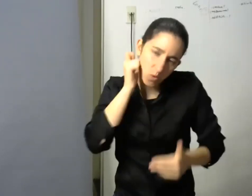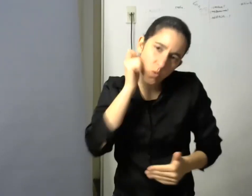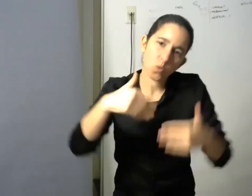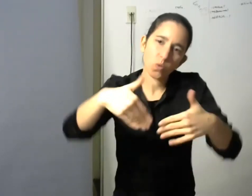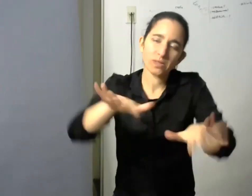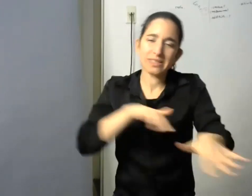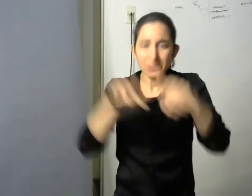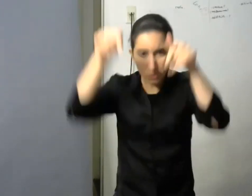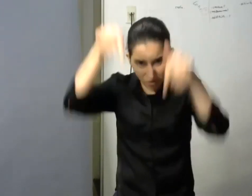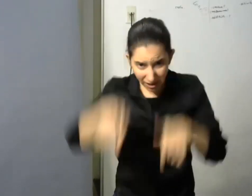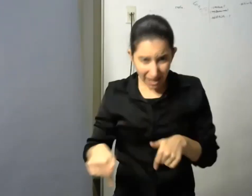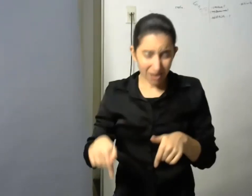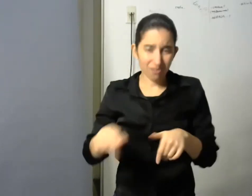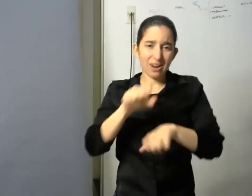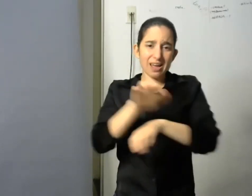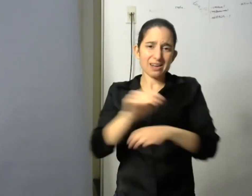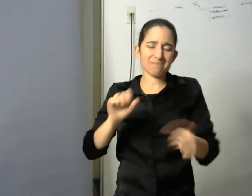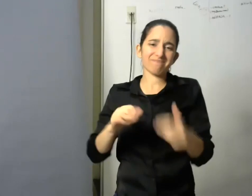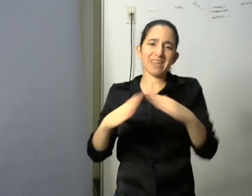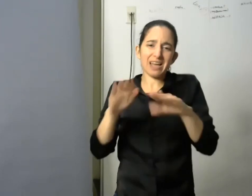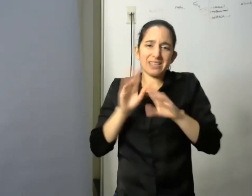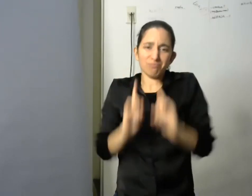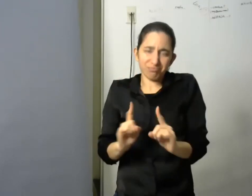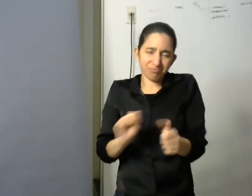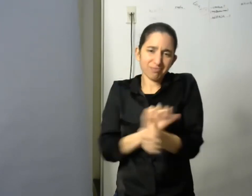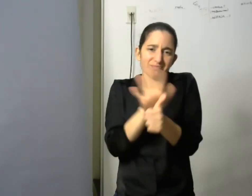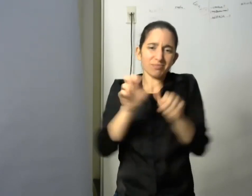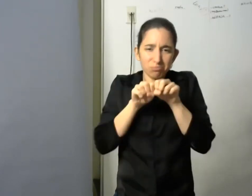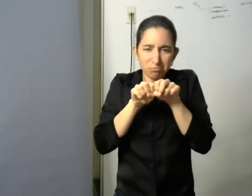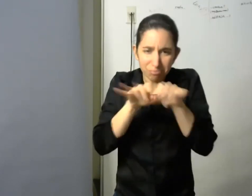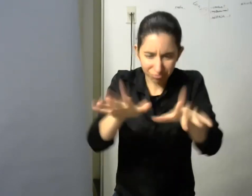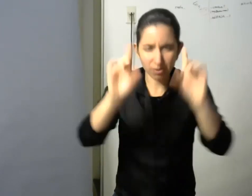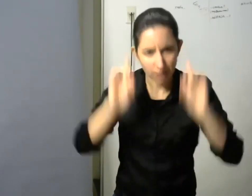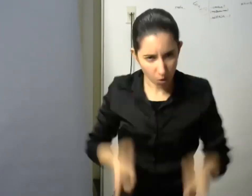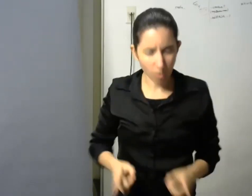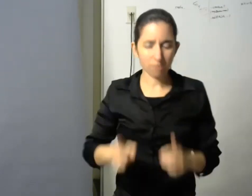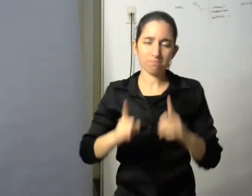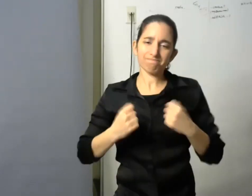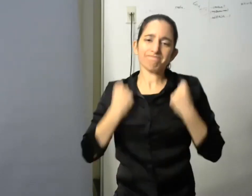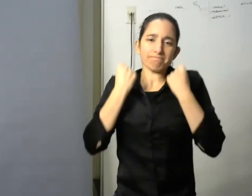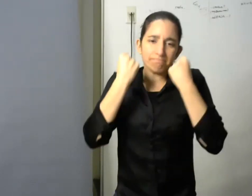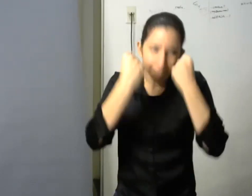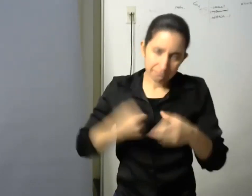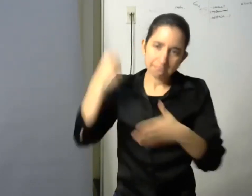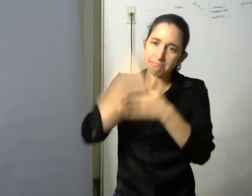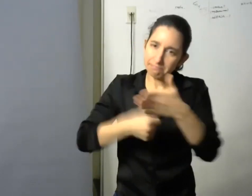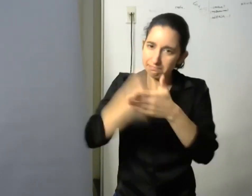adverso de la cuarentena y de la pandemia seguir haciéndolo teniendo esta posibilidad en este